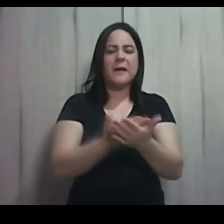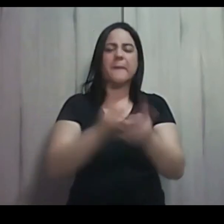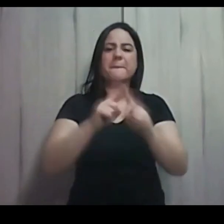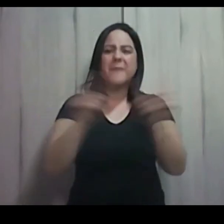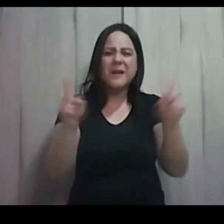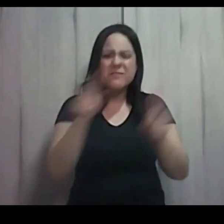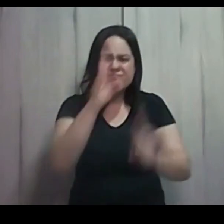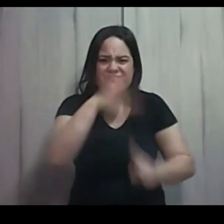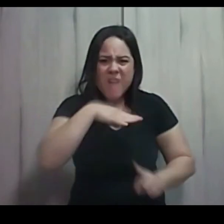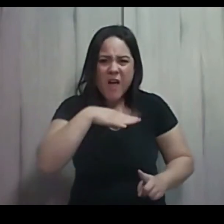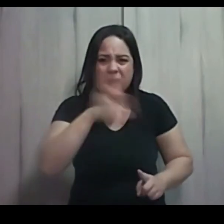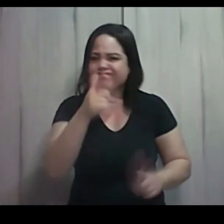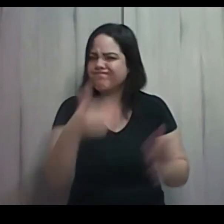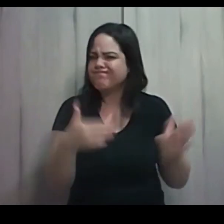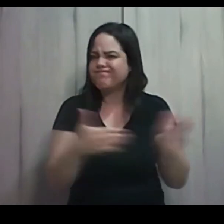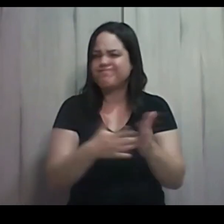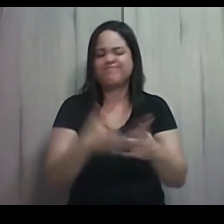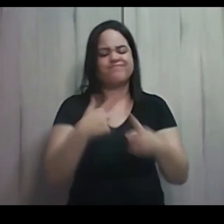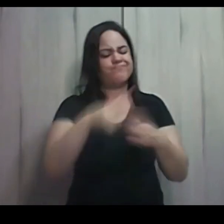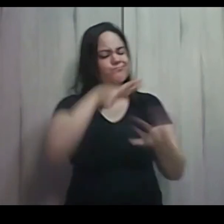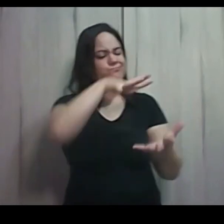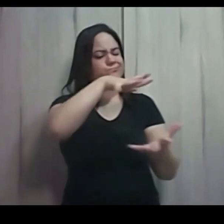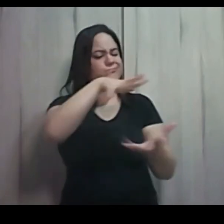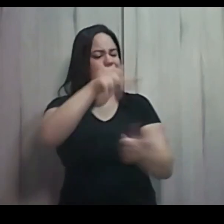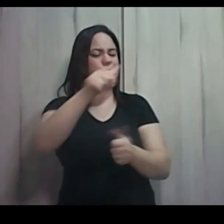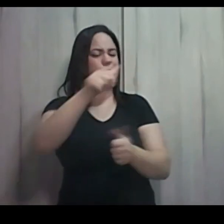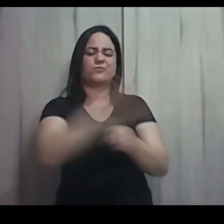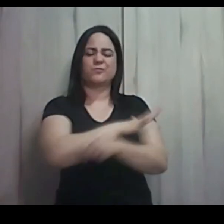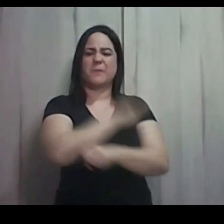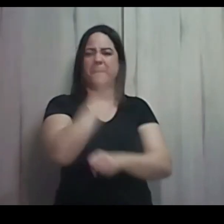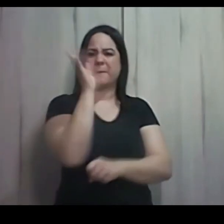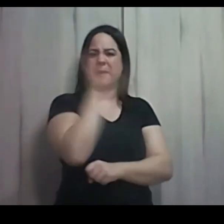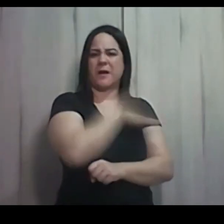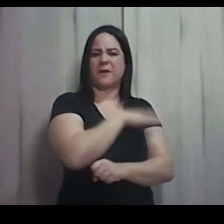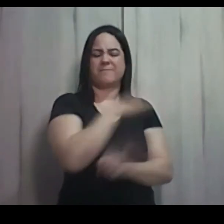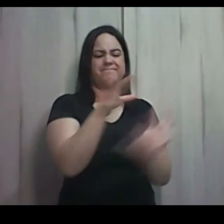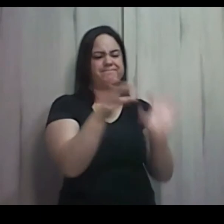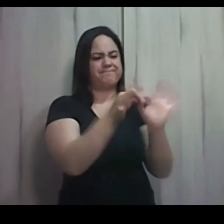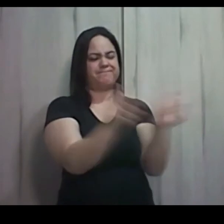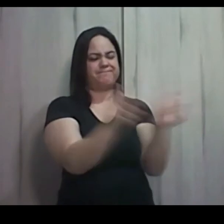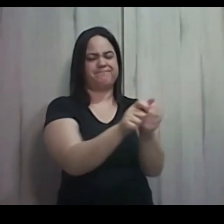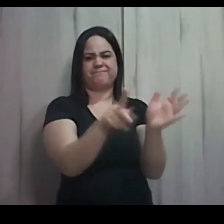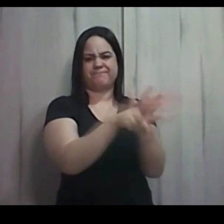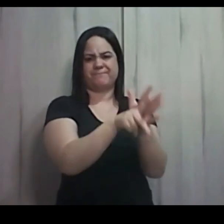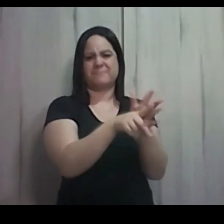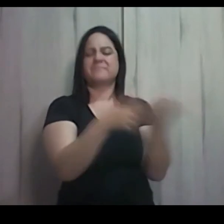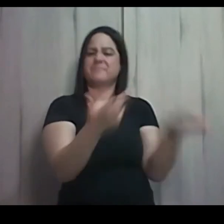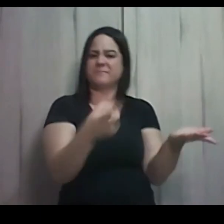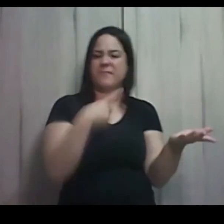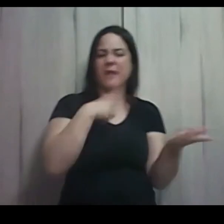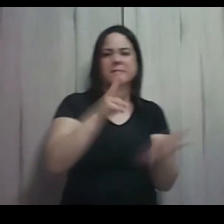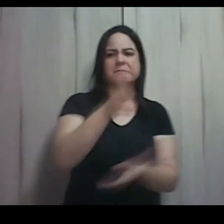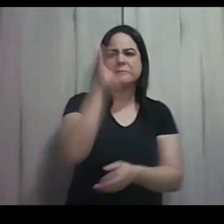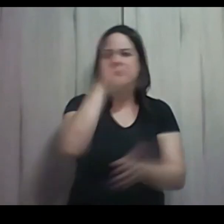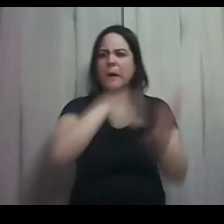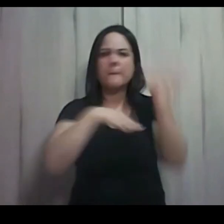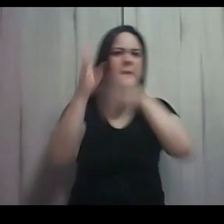porque o mundo jaz numa liga. A crueldade está aí por todo lugar, o tempo todo. Você imagina, como pode alguém